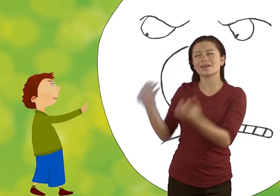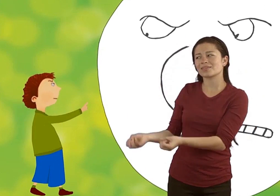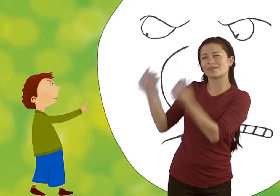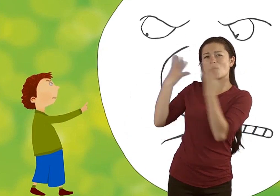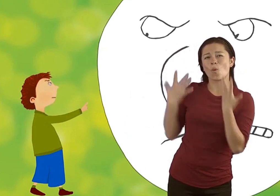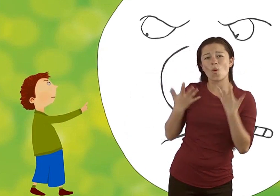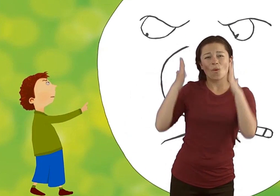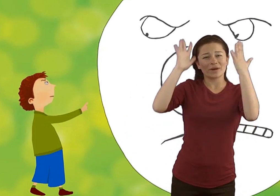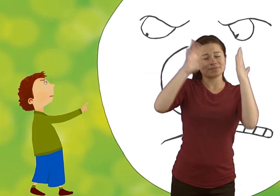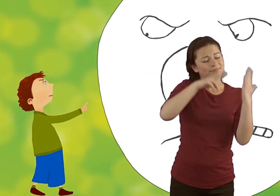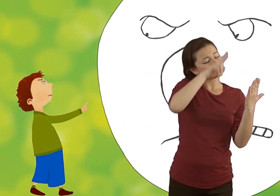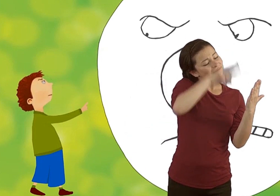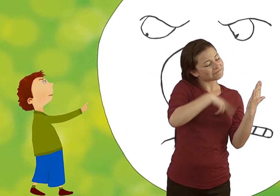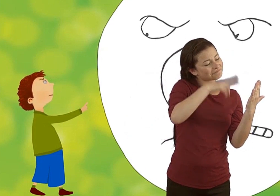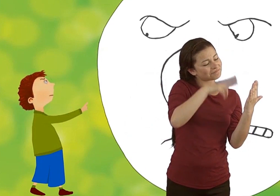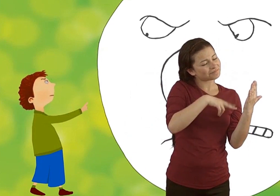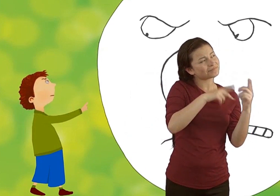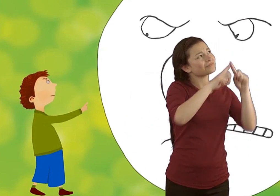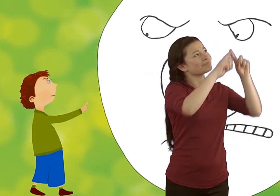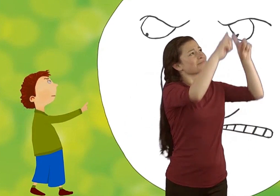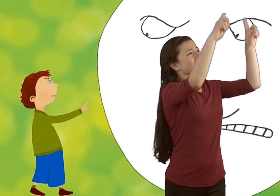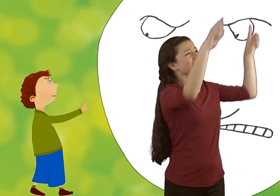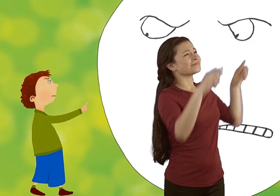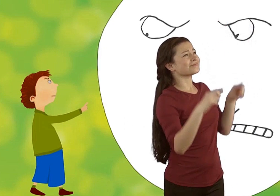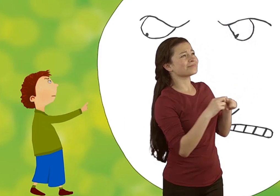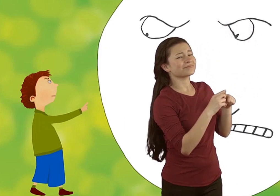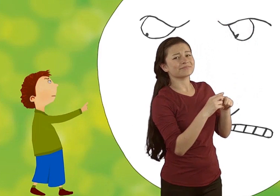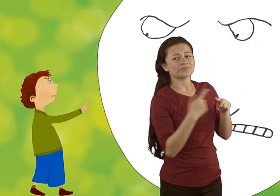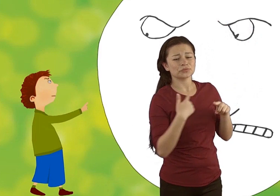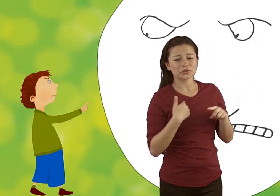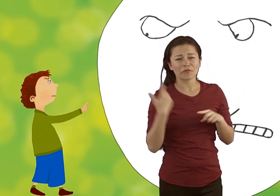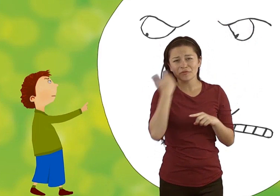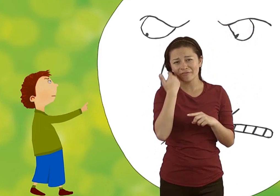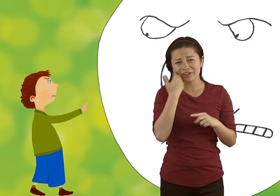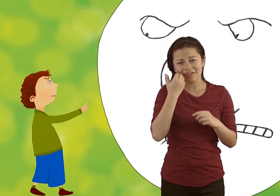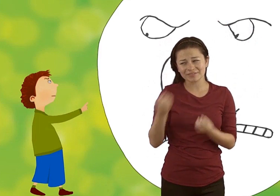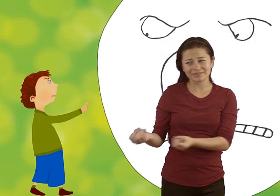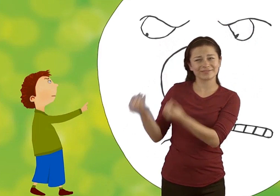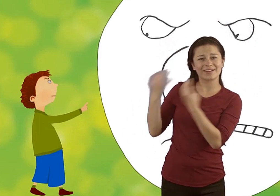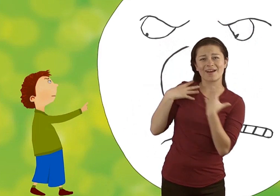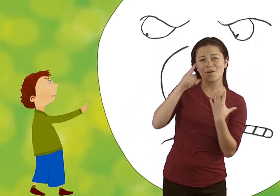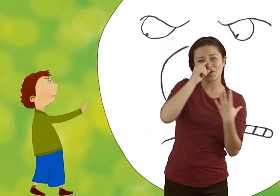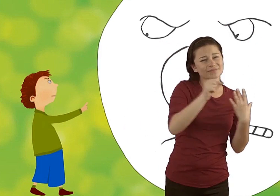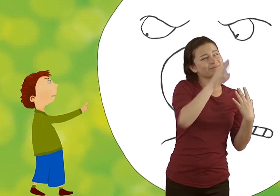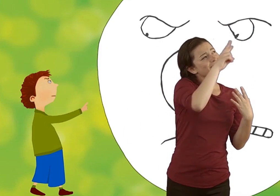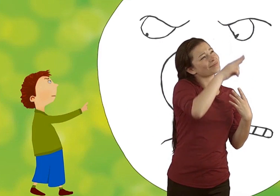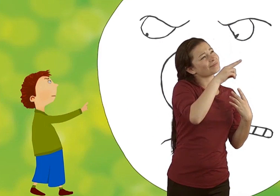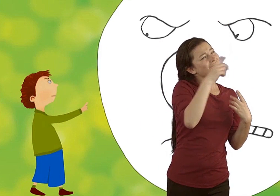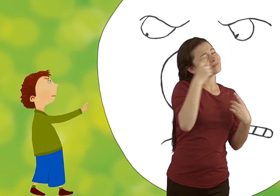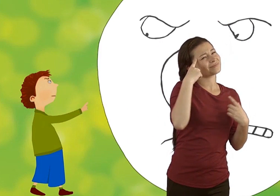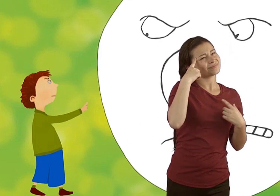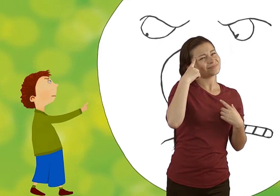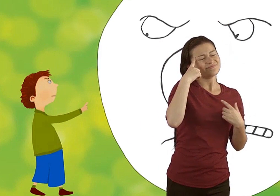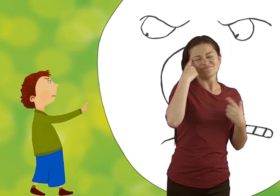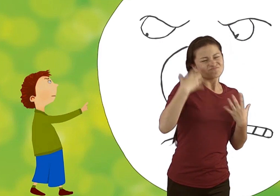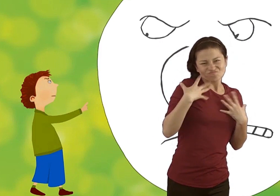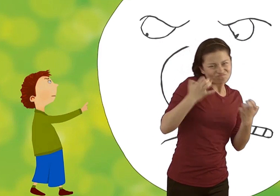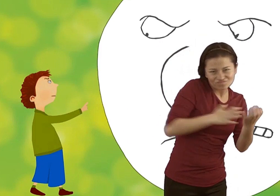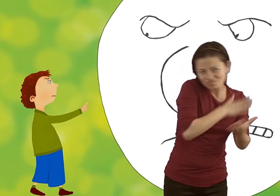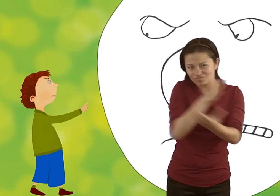enfermo, Laura se lo había regalado. ¡Voy donde Laura! Le dijo a su mamá. Él, ¡Jum! Atravesó su camino.